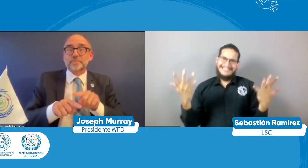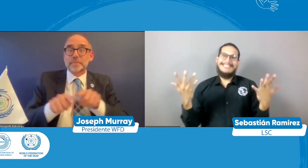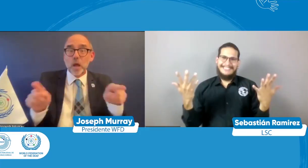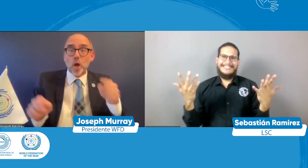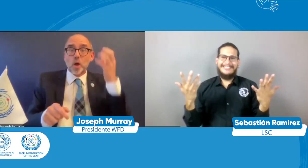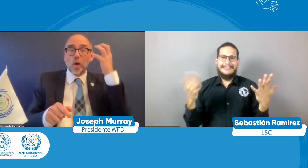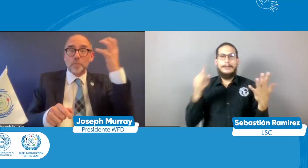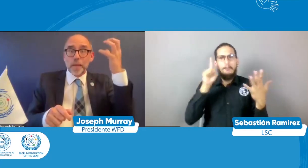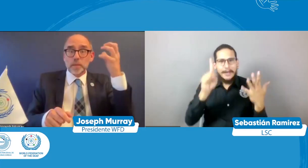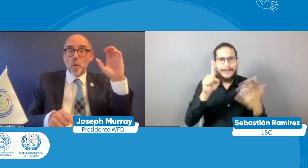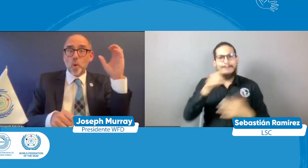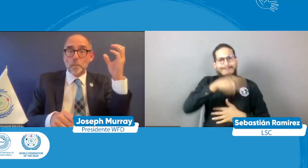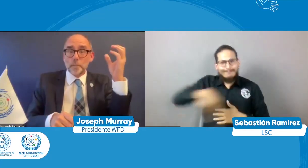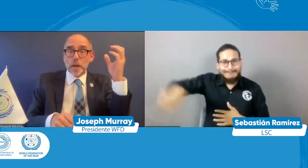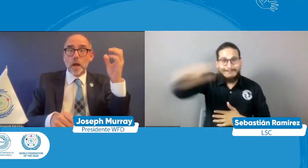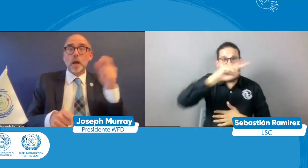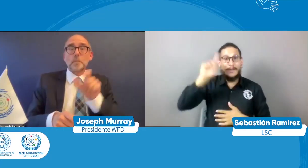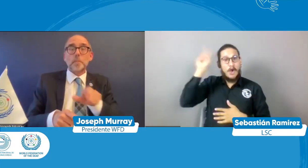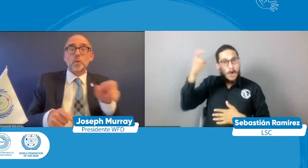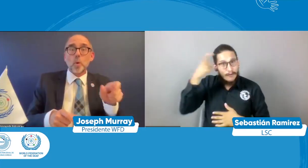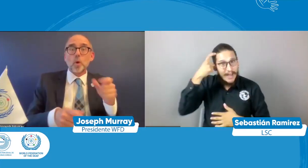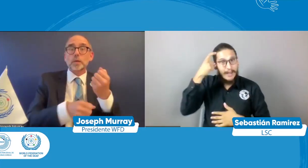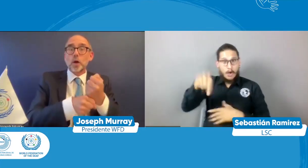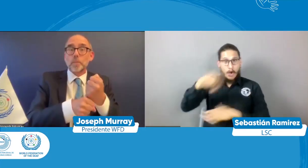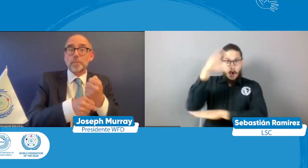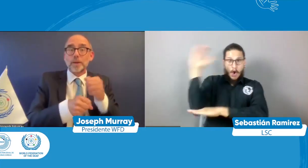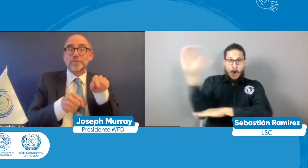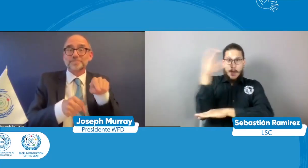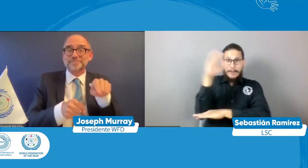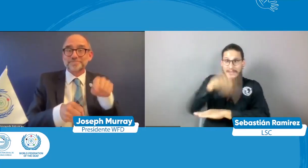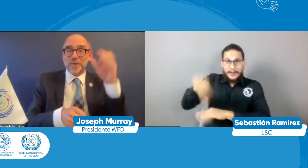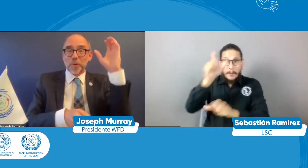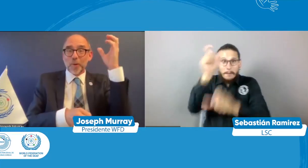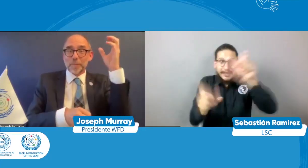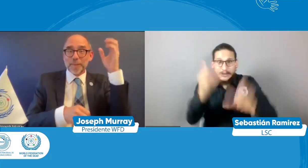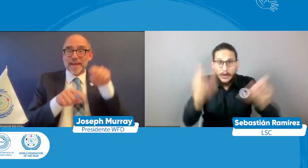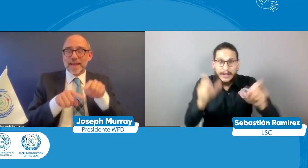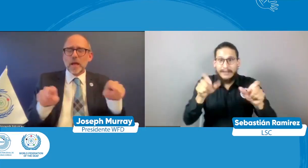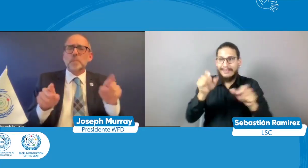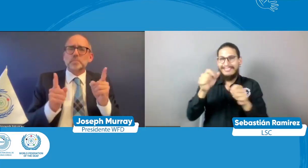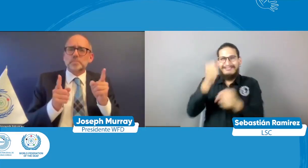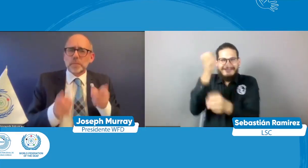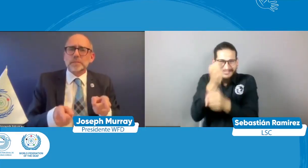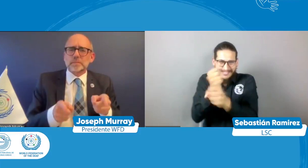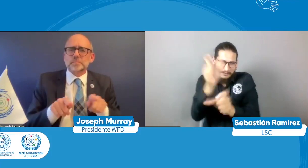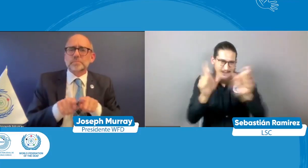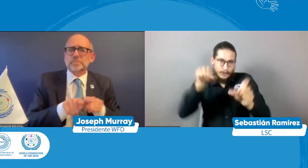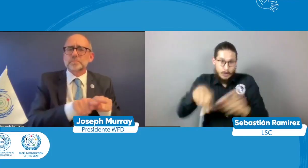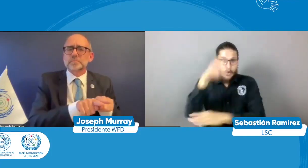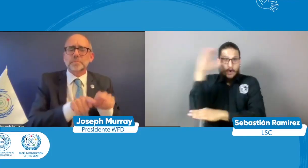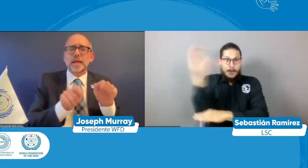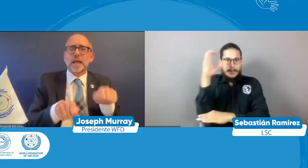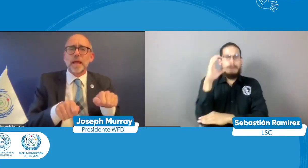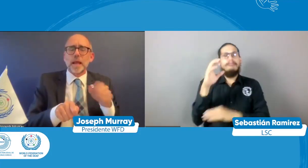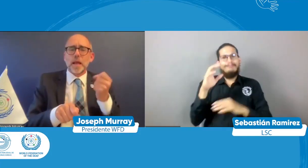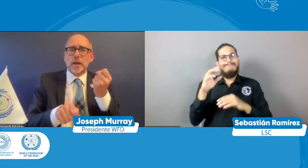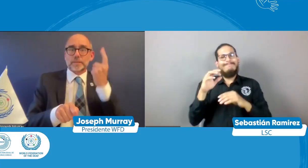de educación inclusiva para personas sordas es diferente y lo que queremos llamar la atención es al gobierno de Colombia a que